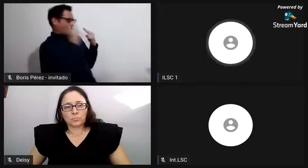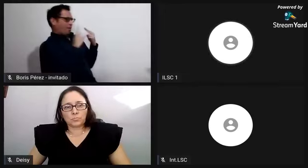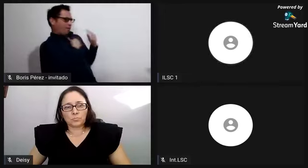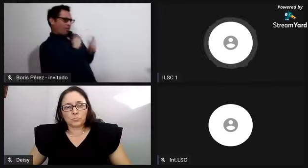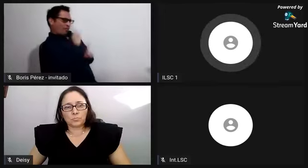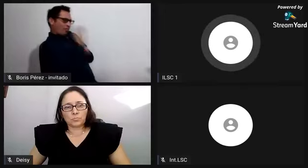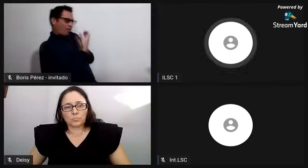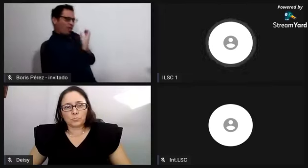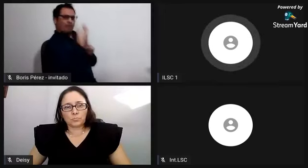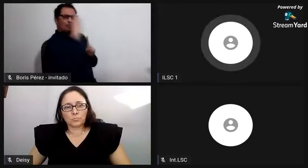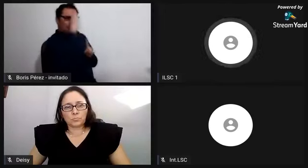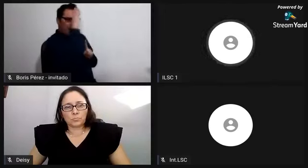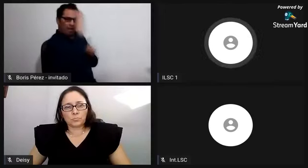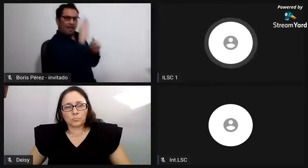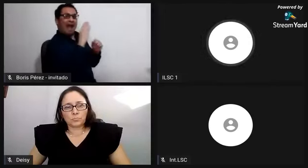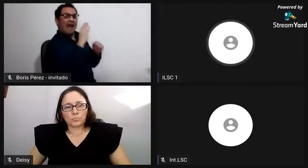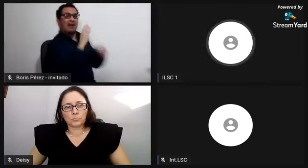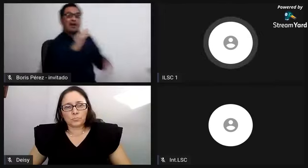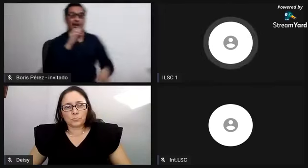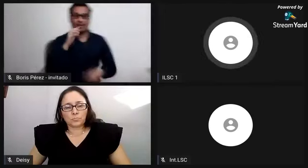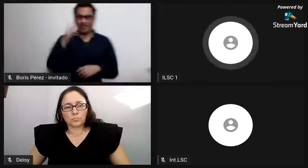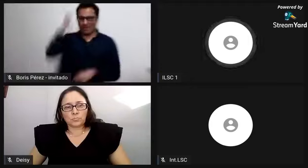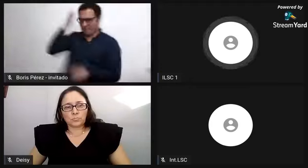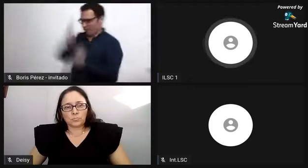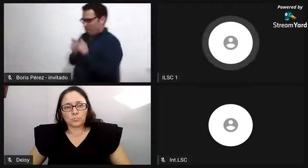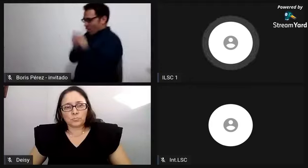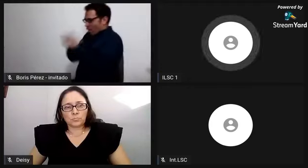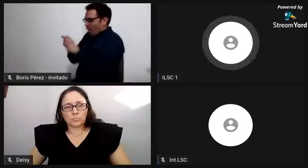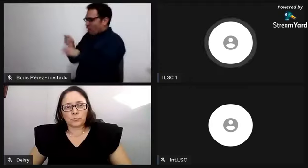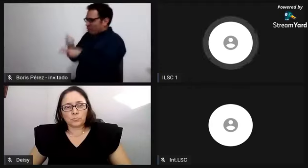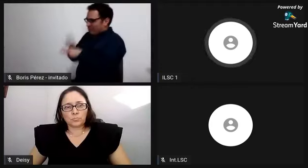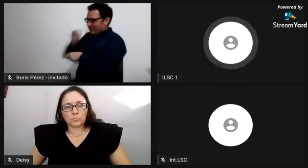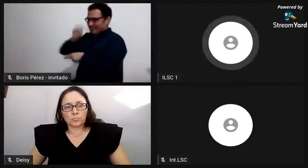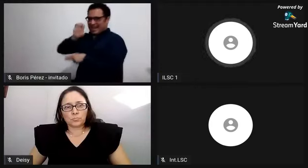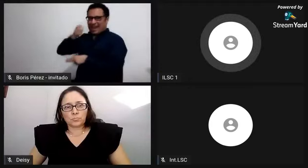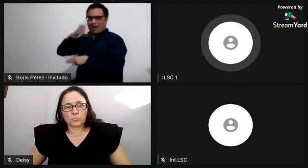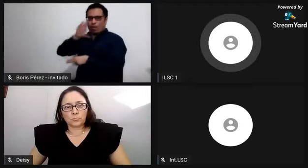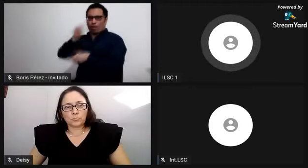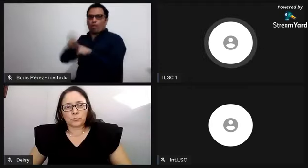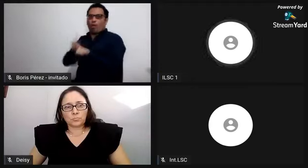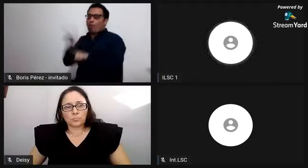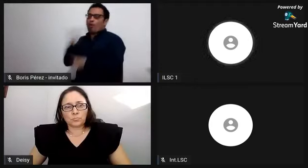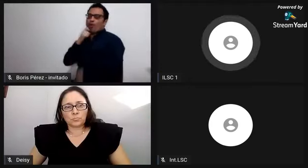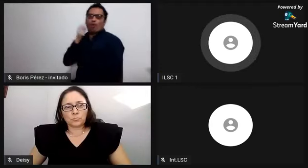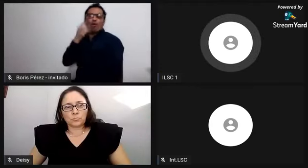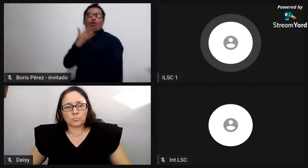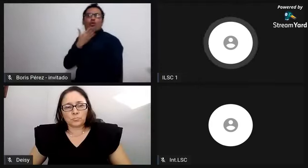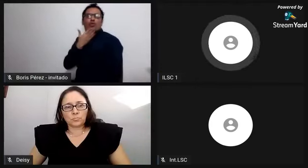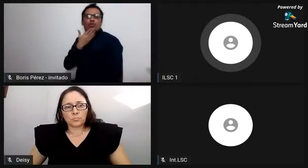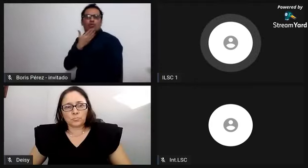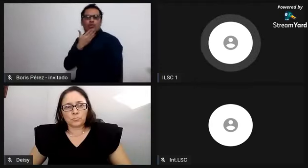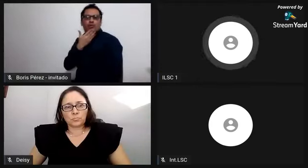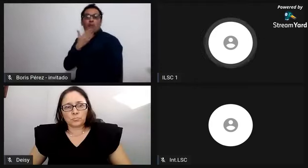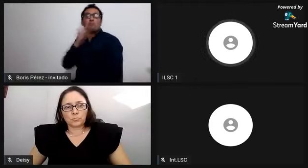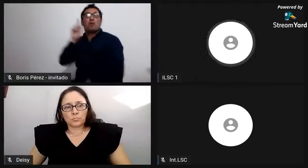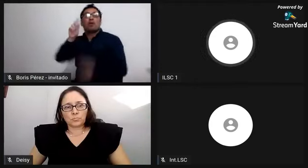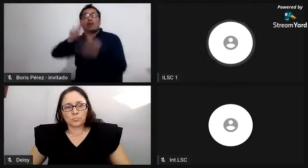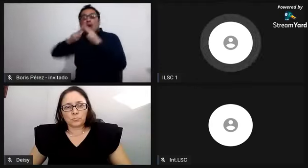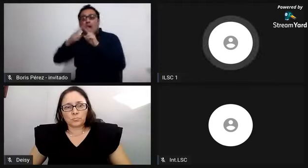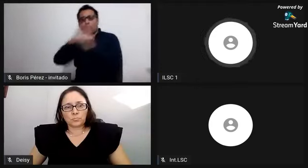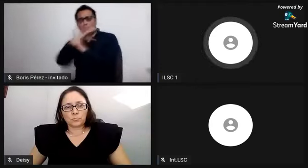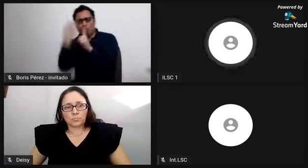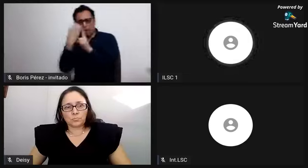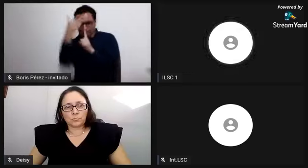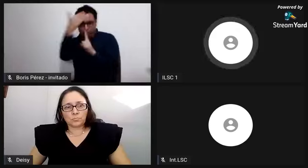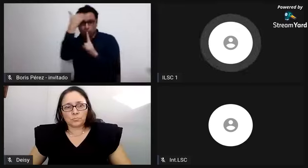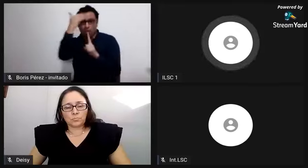vivencias patrimoniales, con una cosmovisión de vida diferente a la de las personas